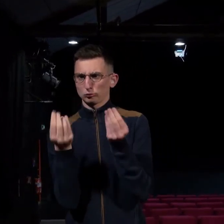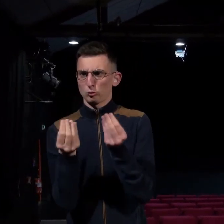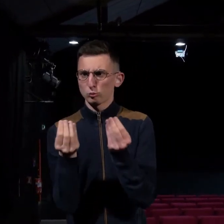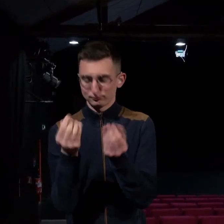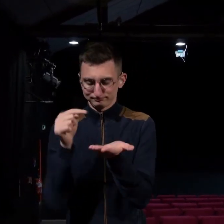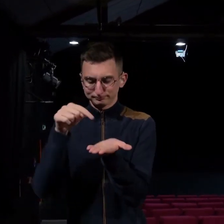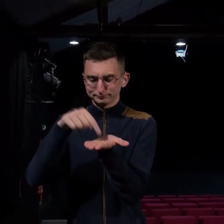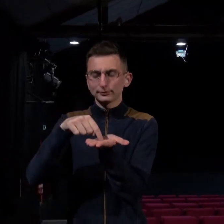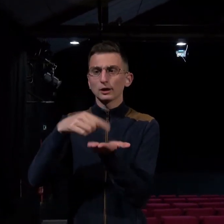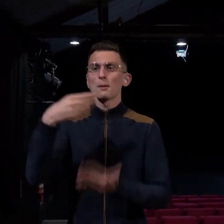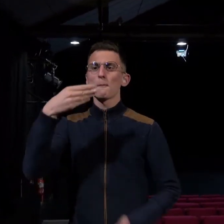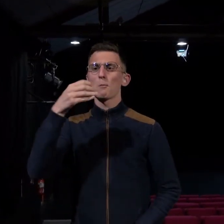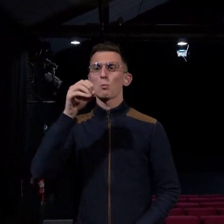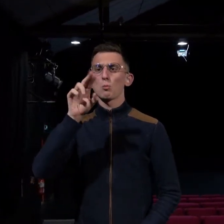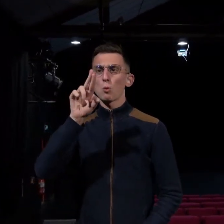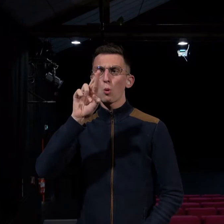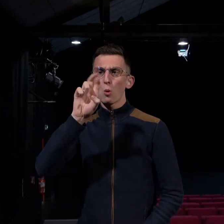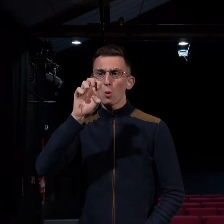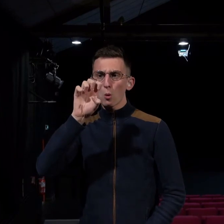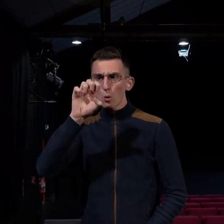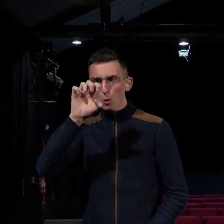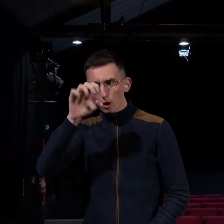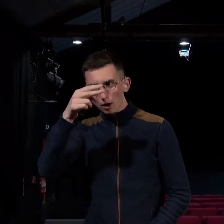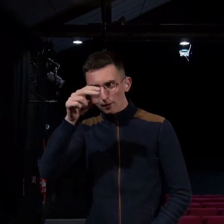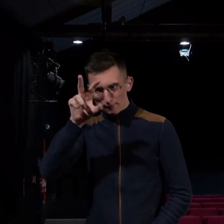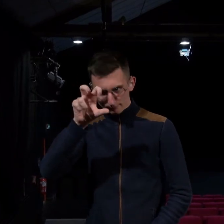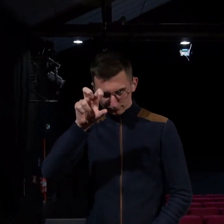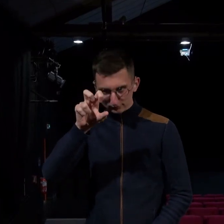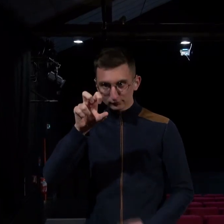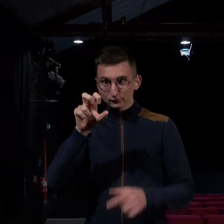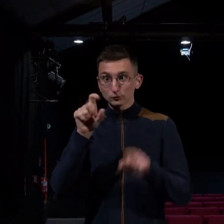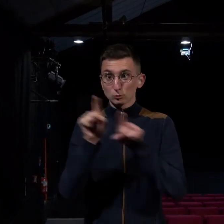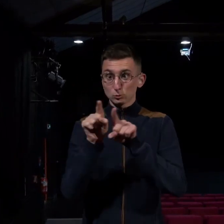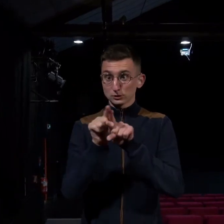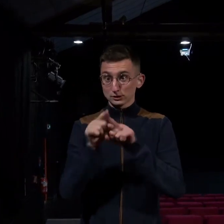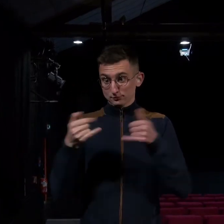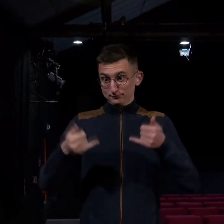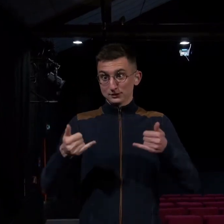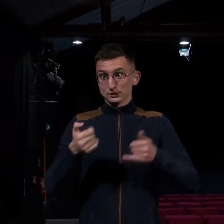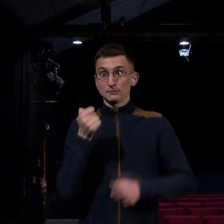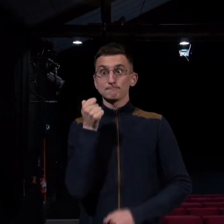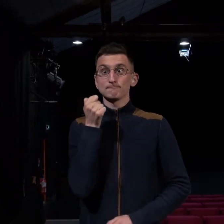La première fois à Mourinx et aujourd'hui à Bière.